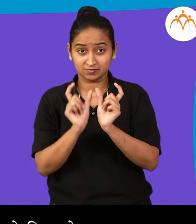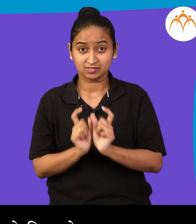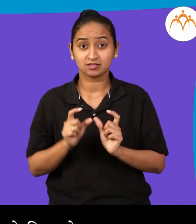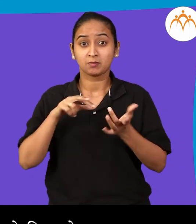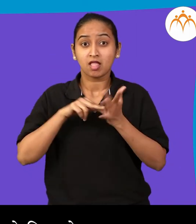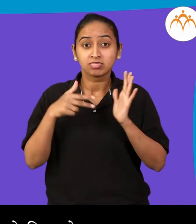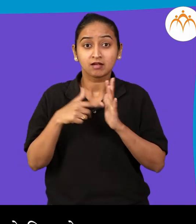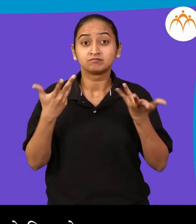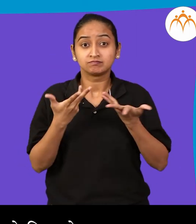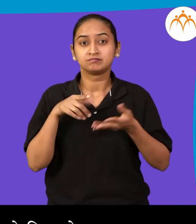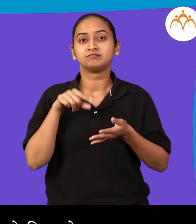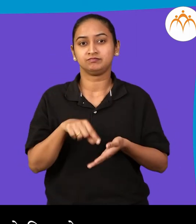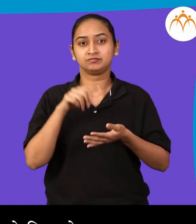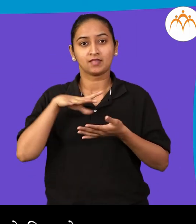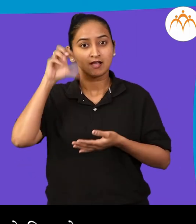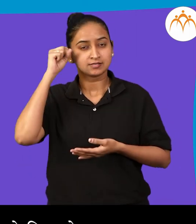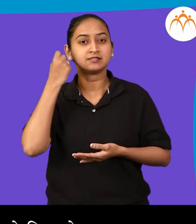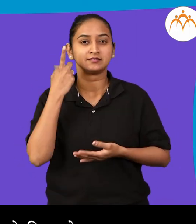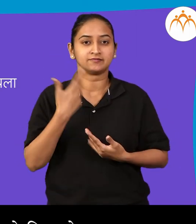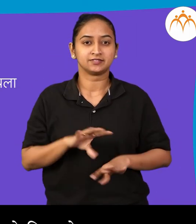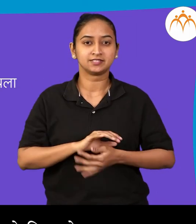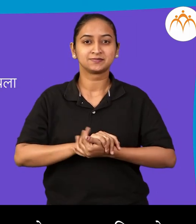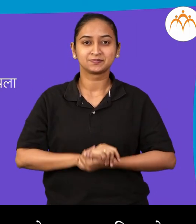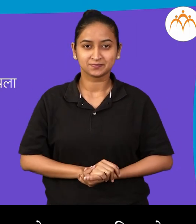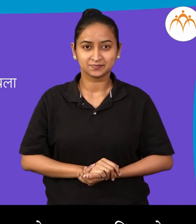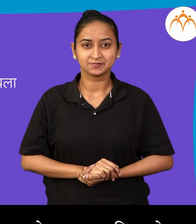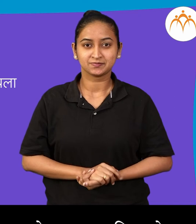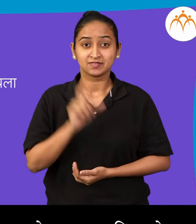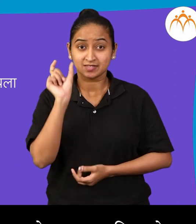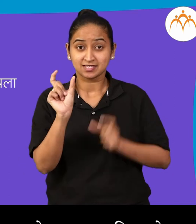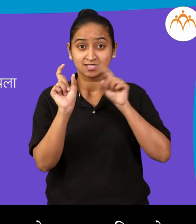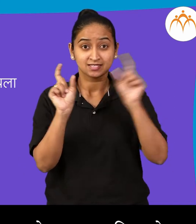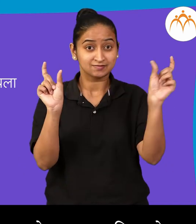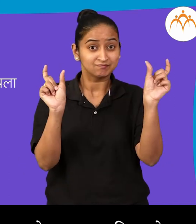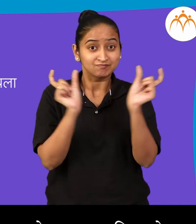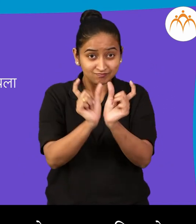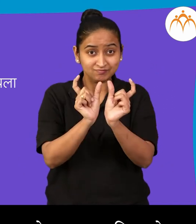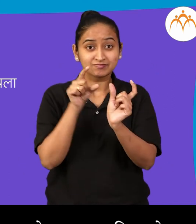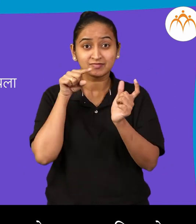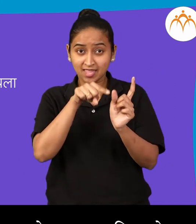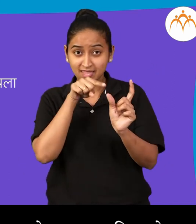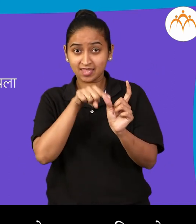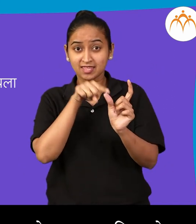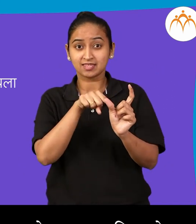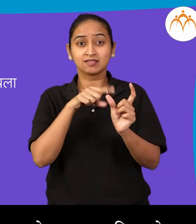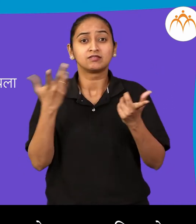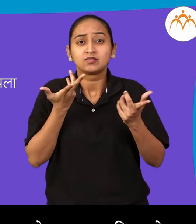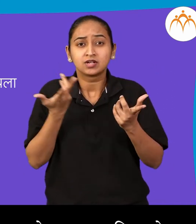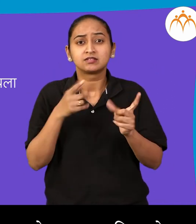शब्द महंजे काई, ते शिकलो. जोडू नियनारा जो शब्द आहे, तो शब्द ओल